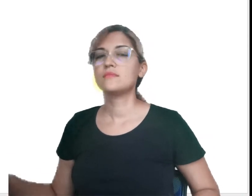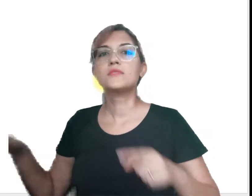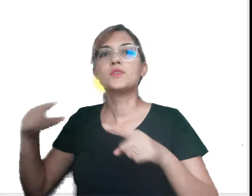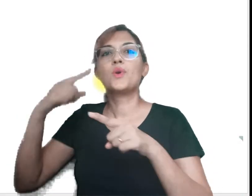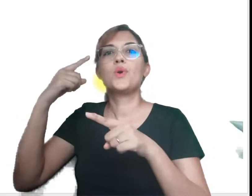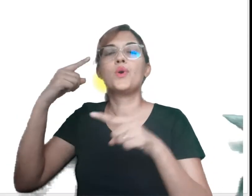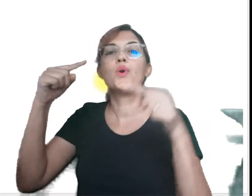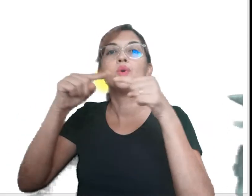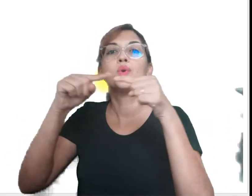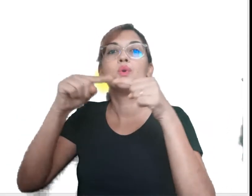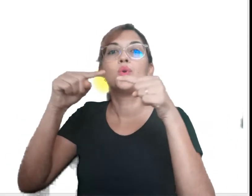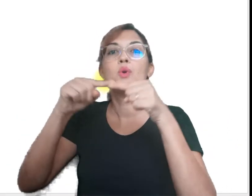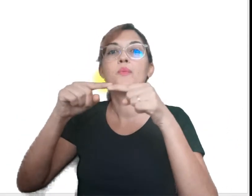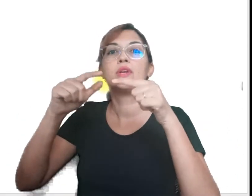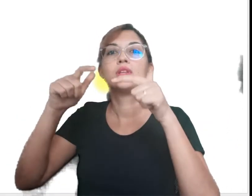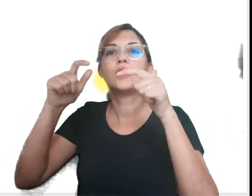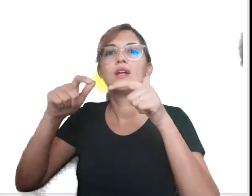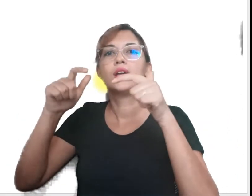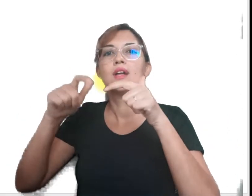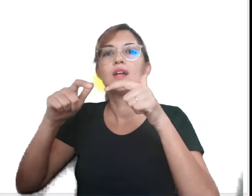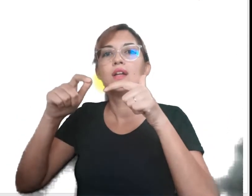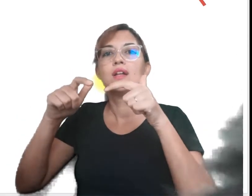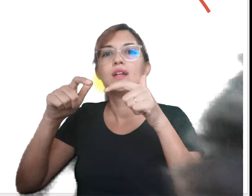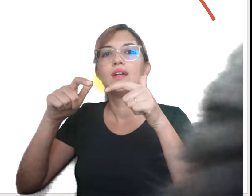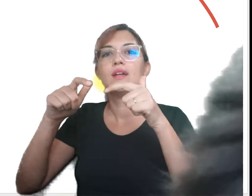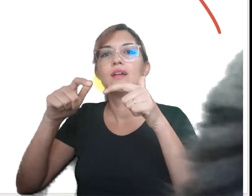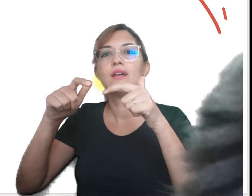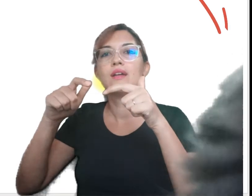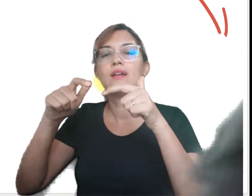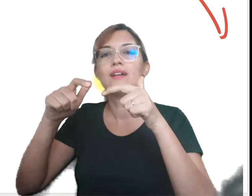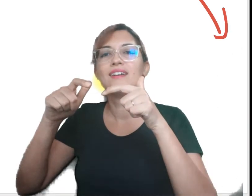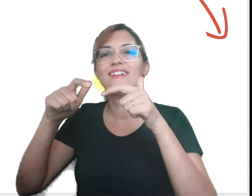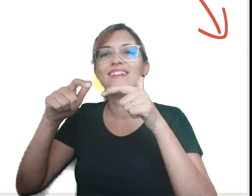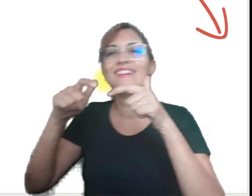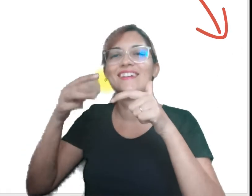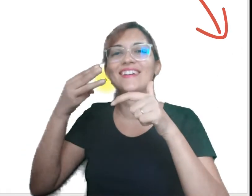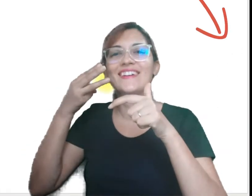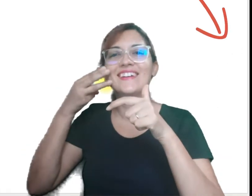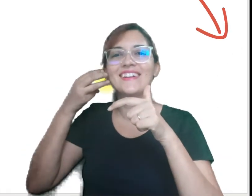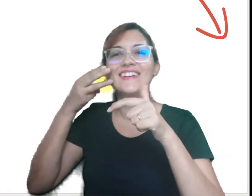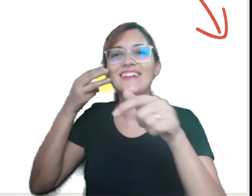Mostra a origem. Olha só o meu gatinho querendo aparecer aqui.